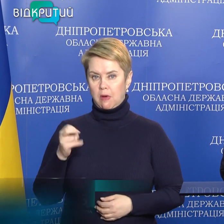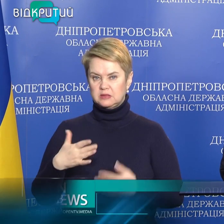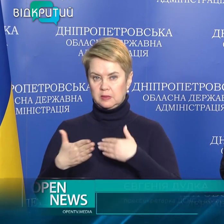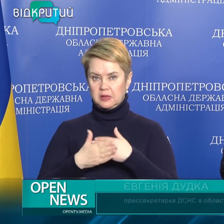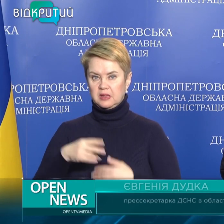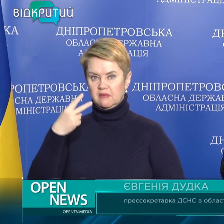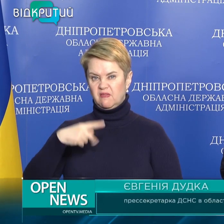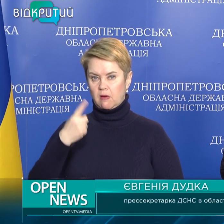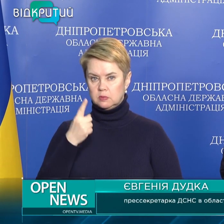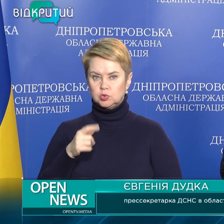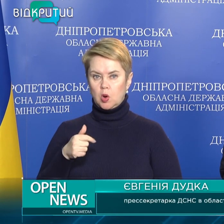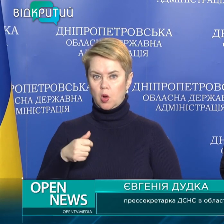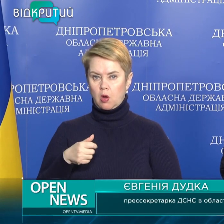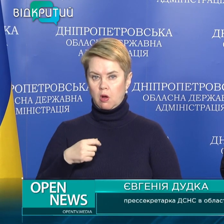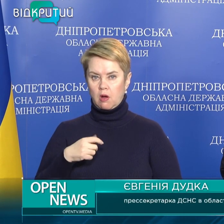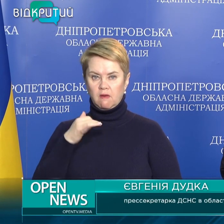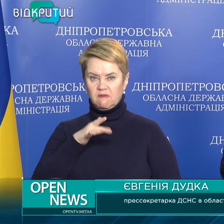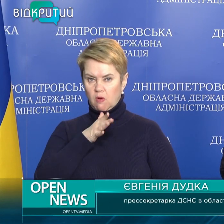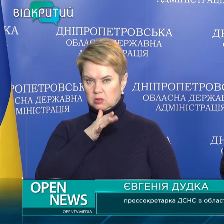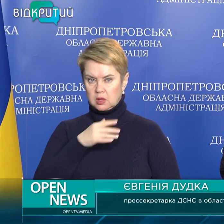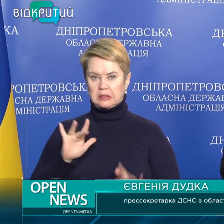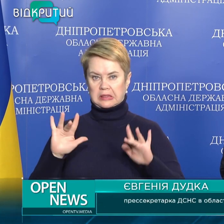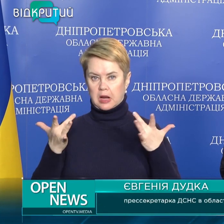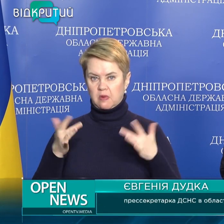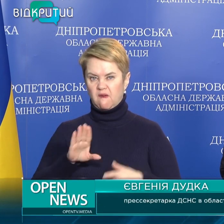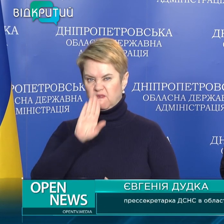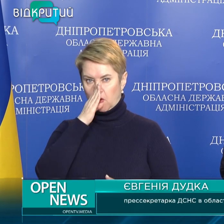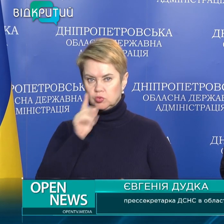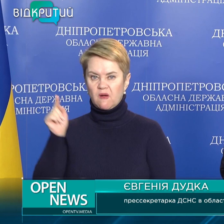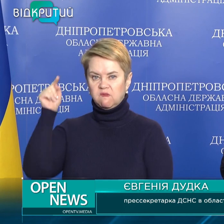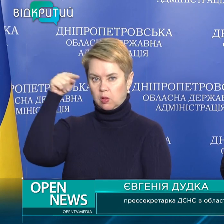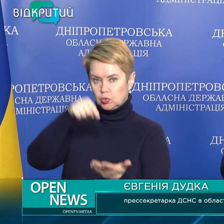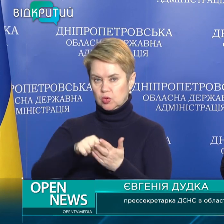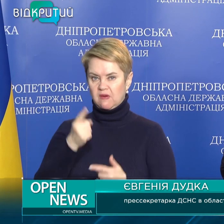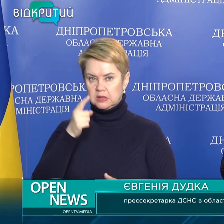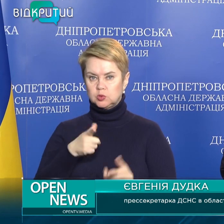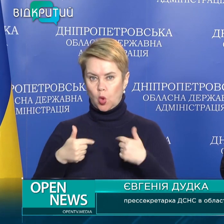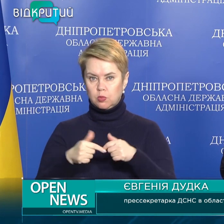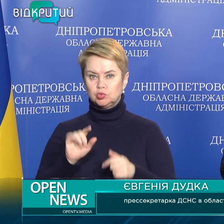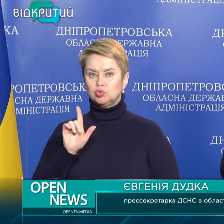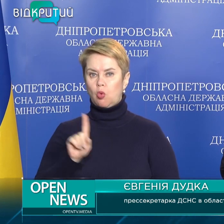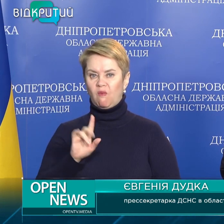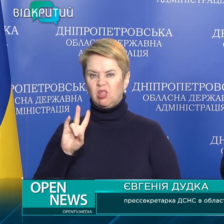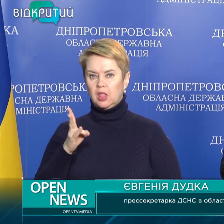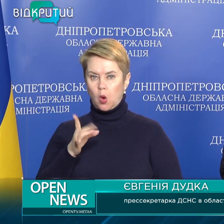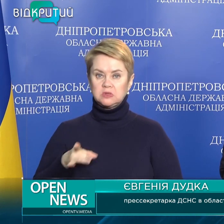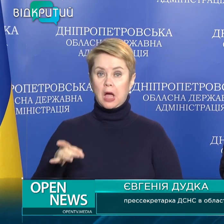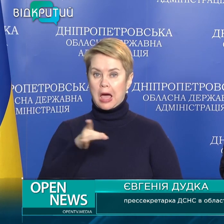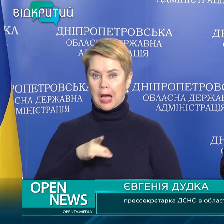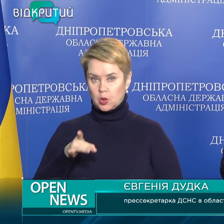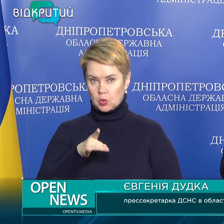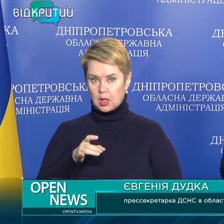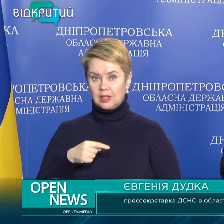близько 21-ї години трапилось вороже влучання в один із об'єктів, що в Нікопольському районі.